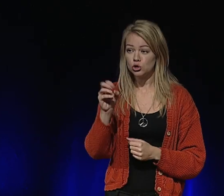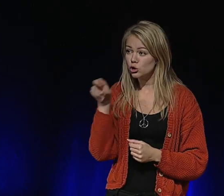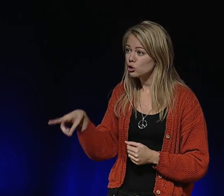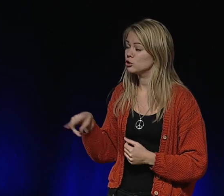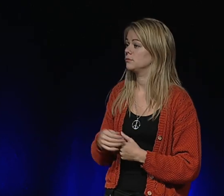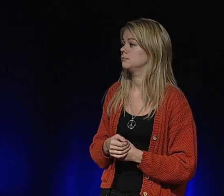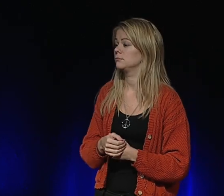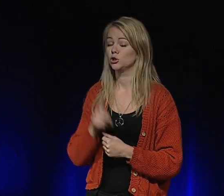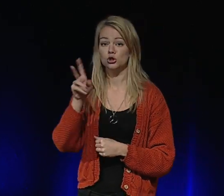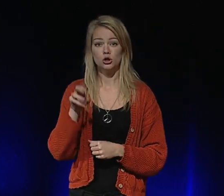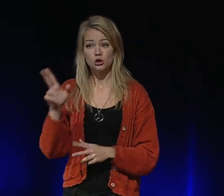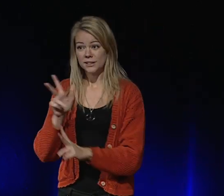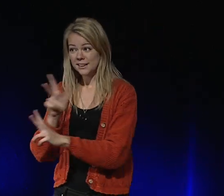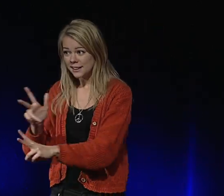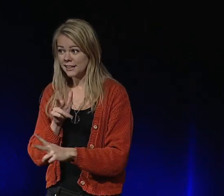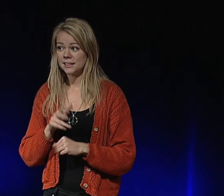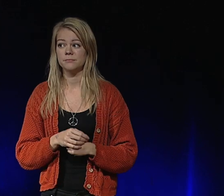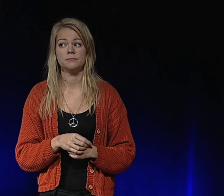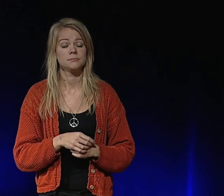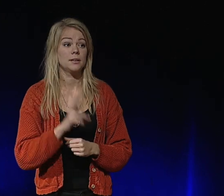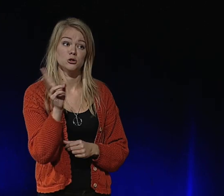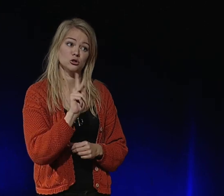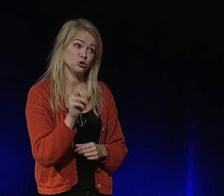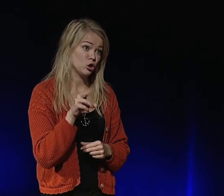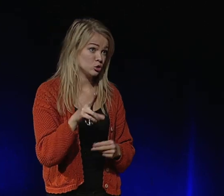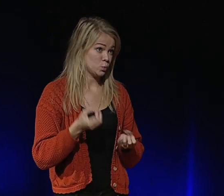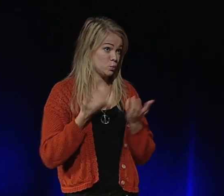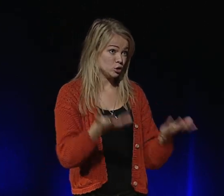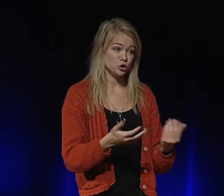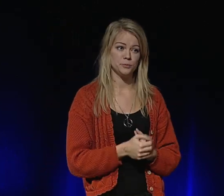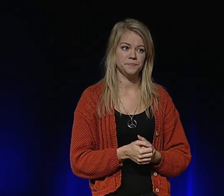läggning, kön, könsidentitet eller könsuttryck.